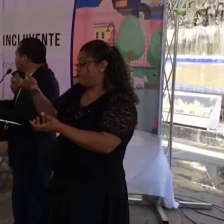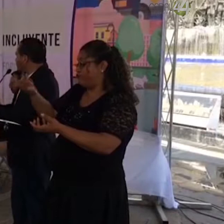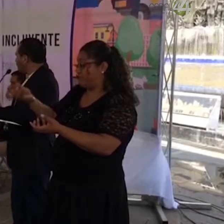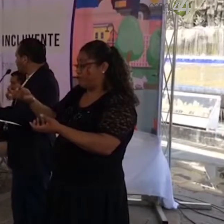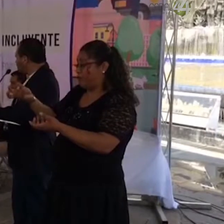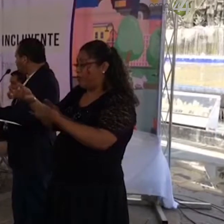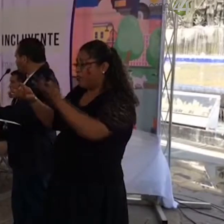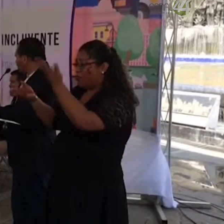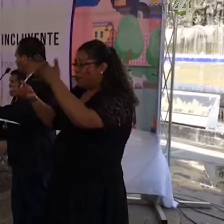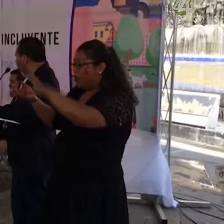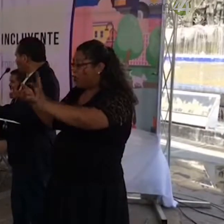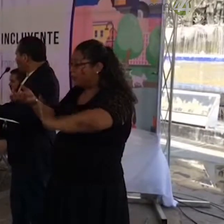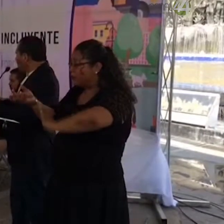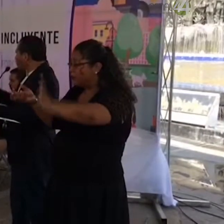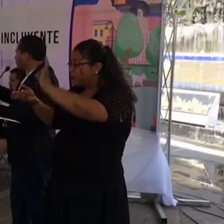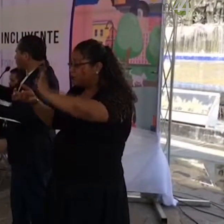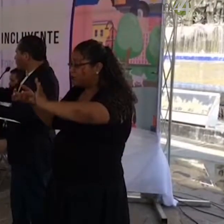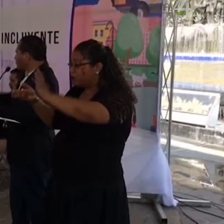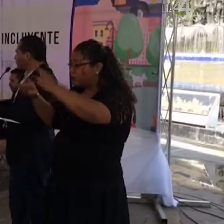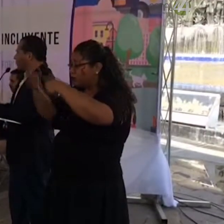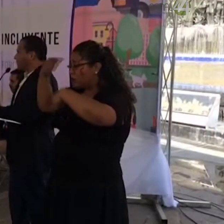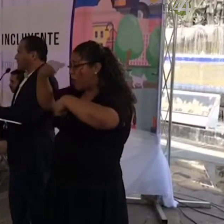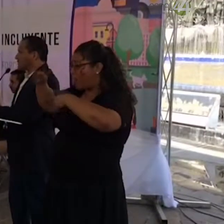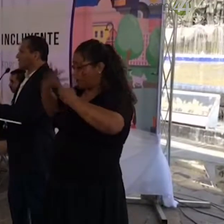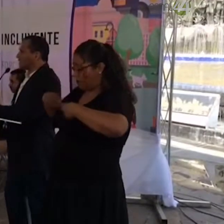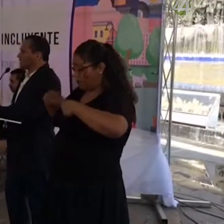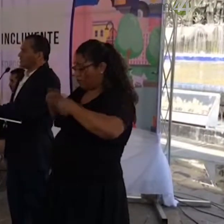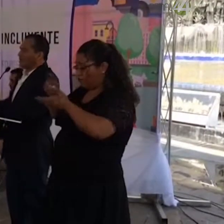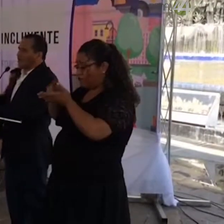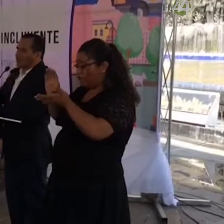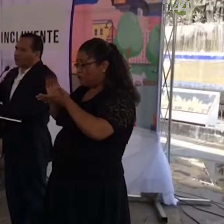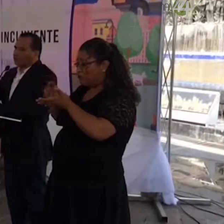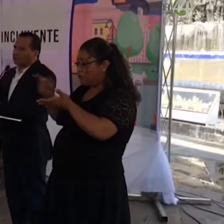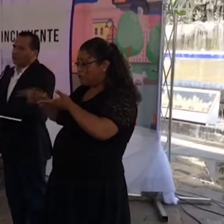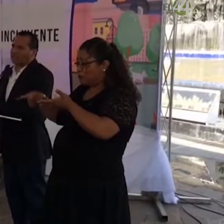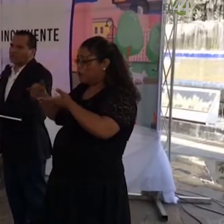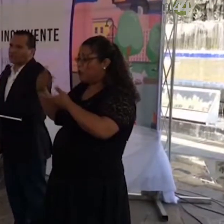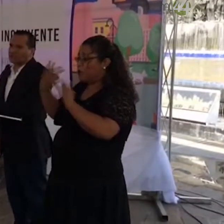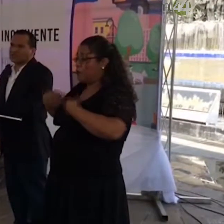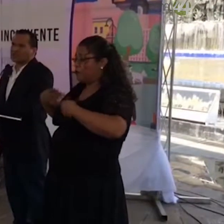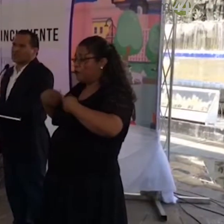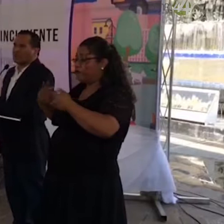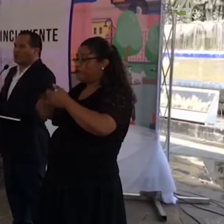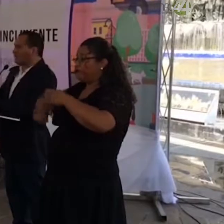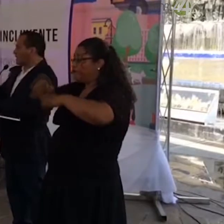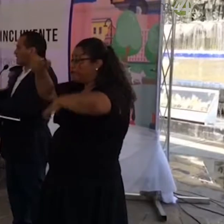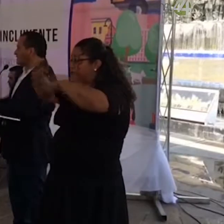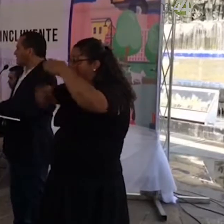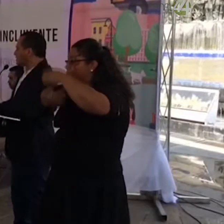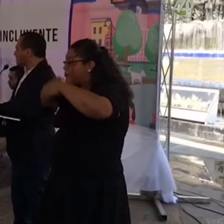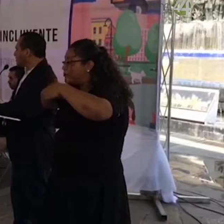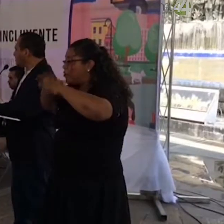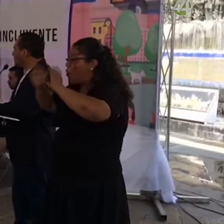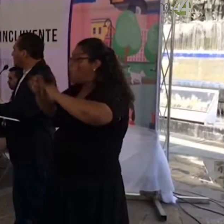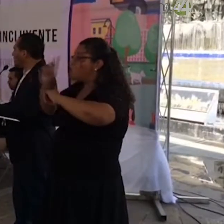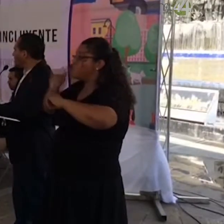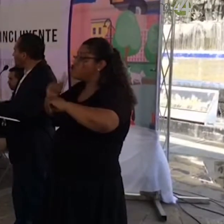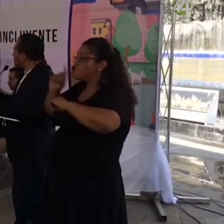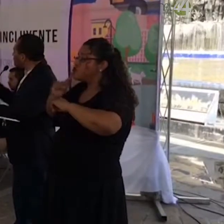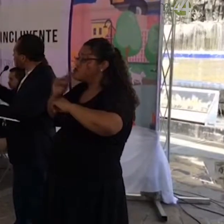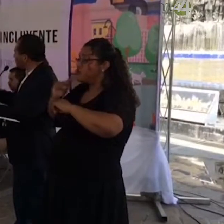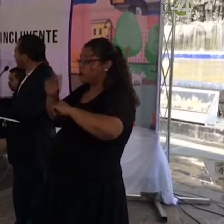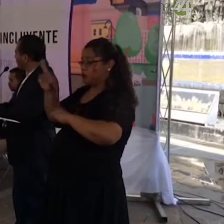10% para personas con discapacidad, adultos mayores o mujeres jefas de familia